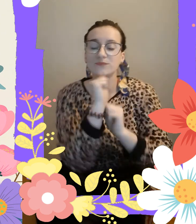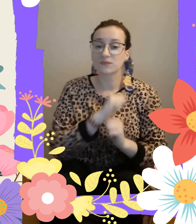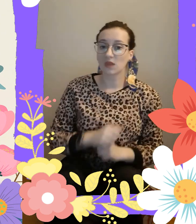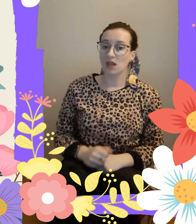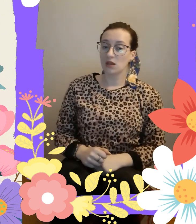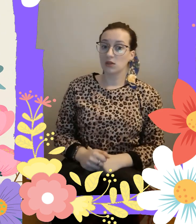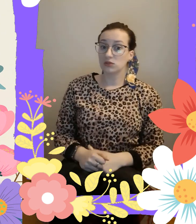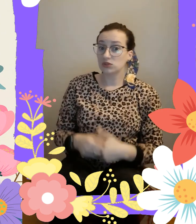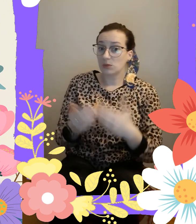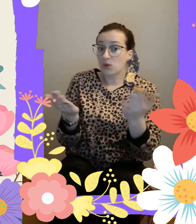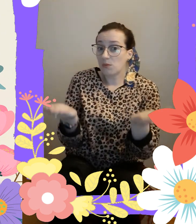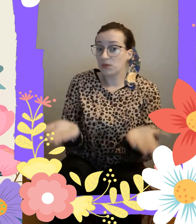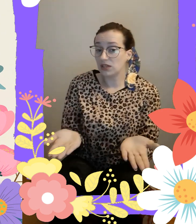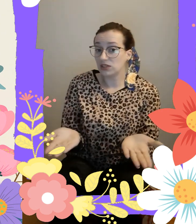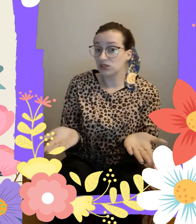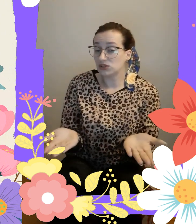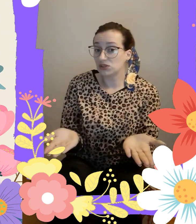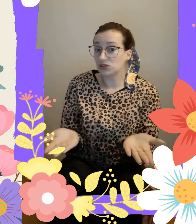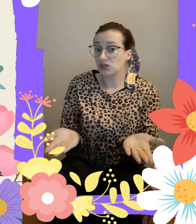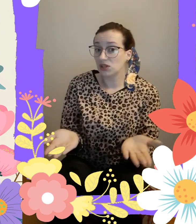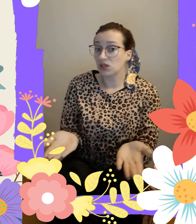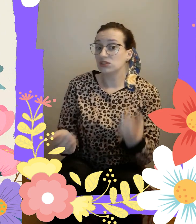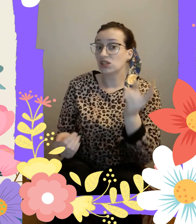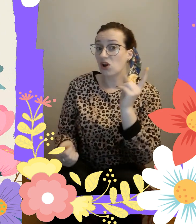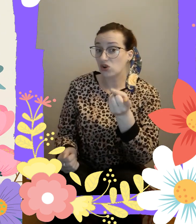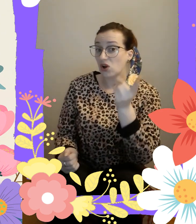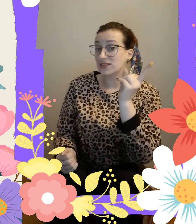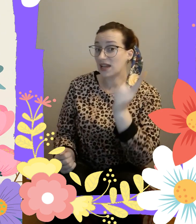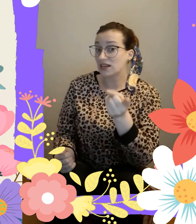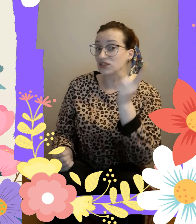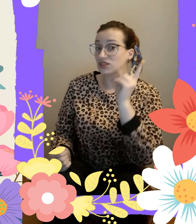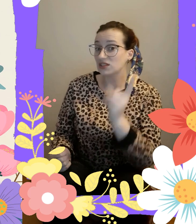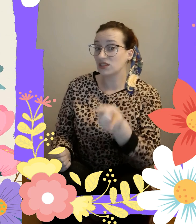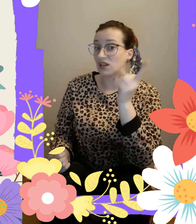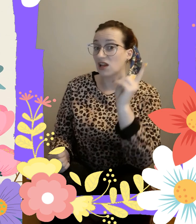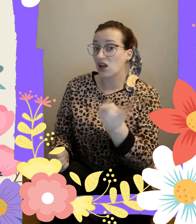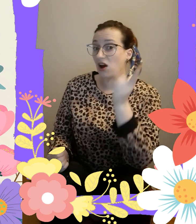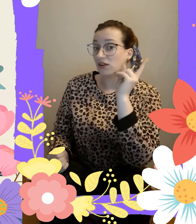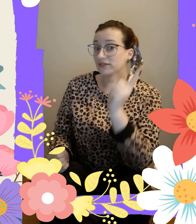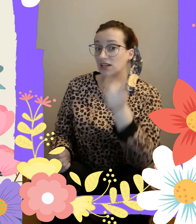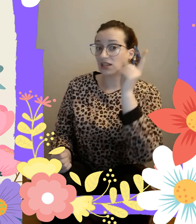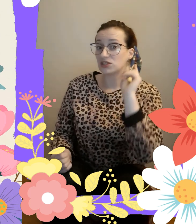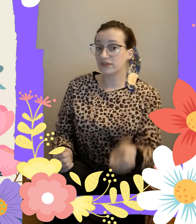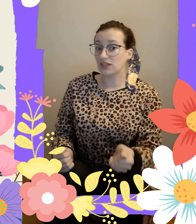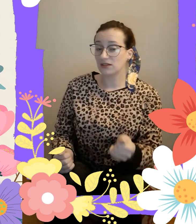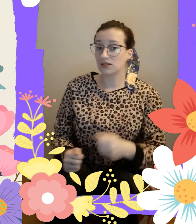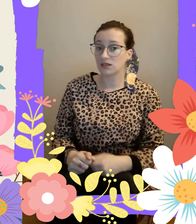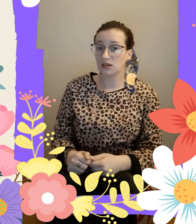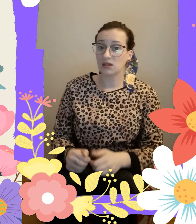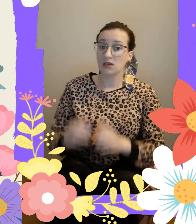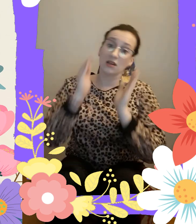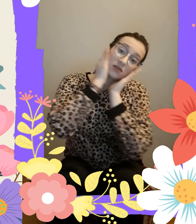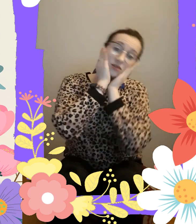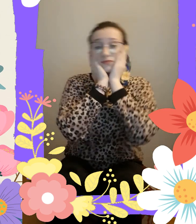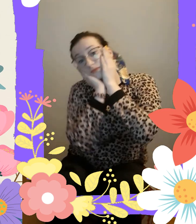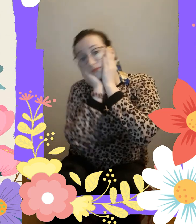Nie się pomyślisz, że kogoś znasz. Odstieram drzwi i problem